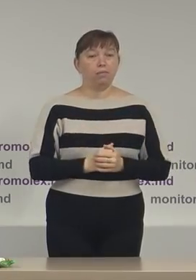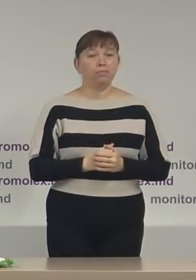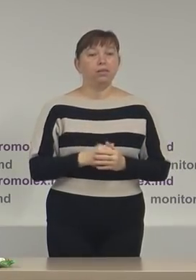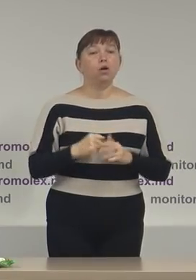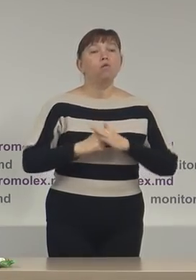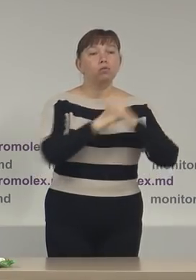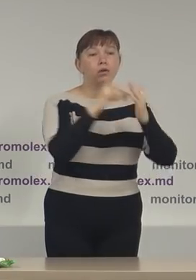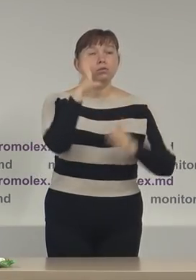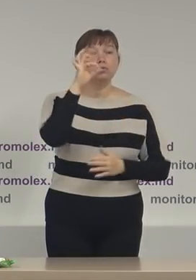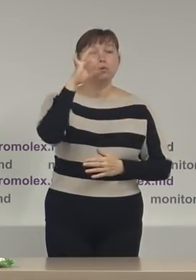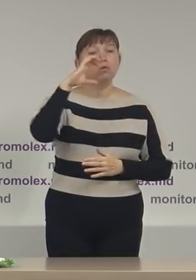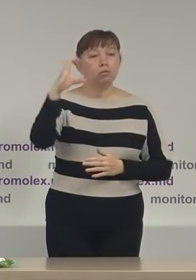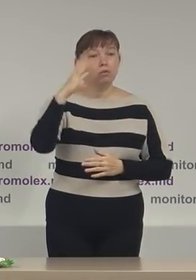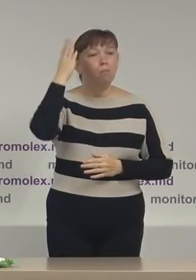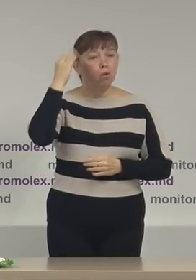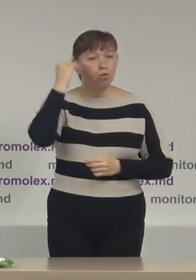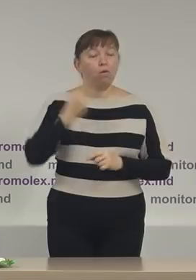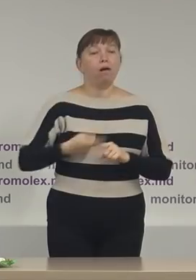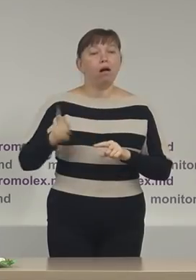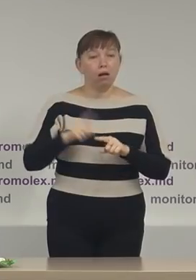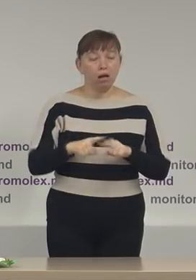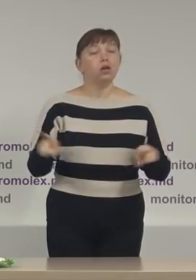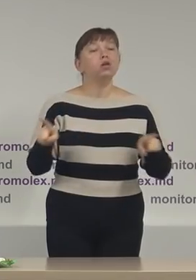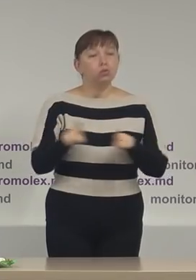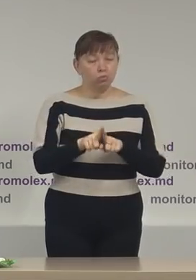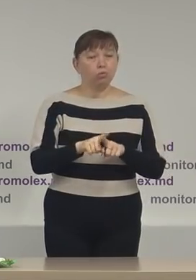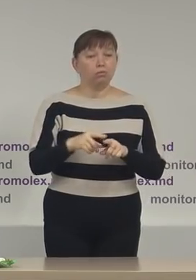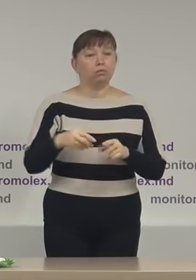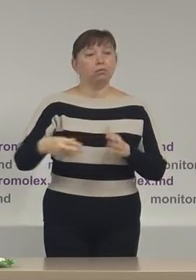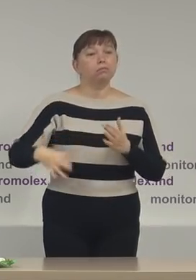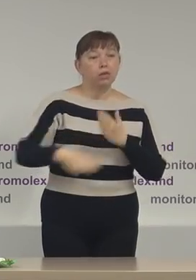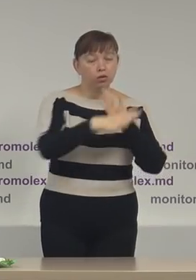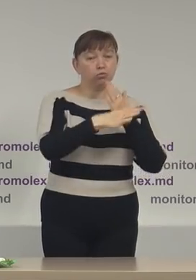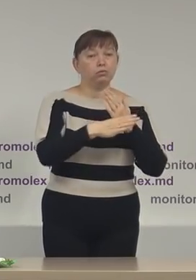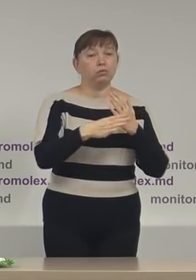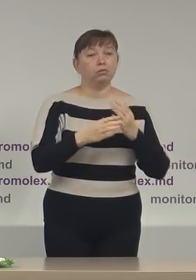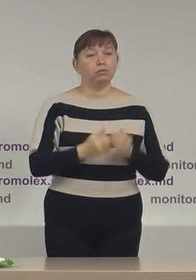Fundația Soros Moldova, care cofinanțează misiunea prin